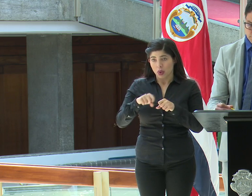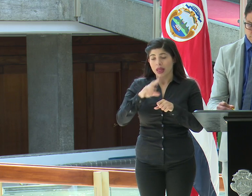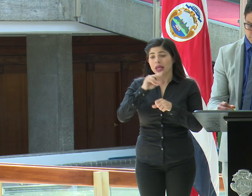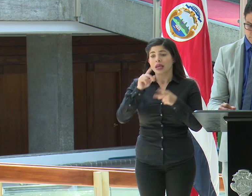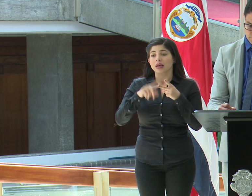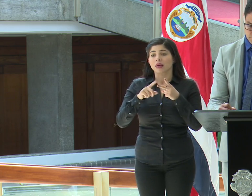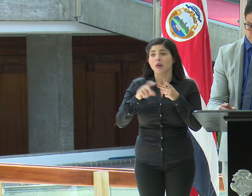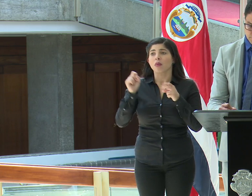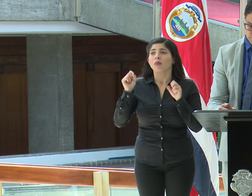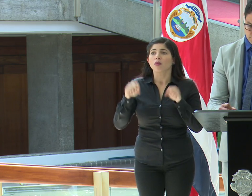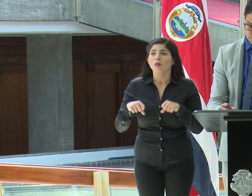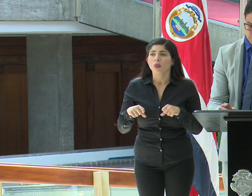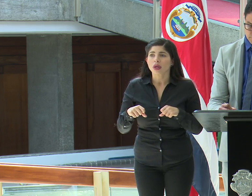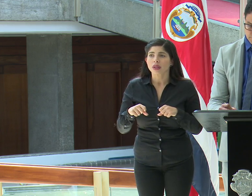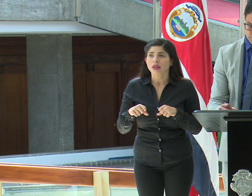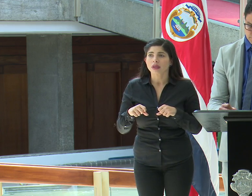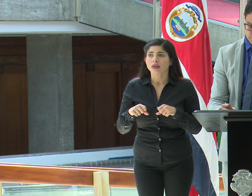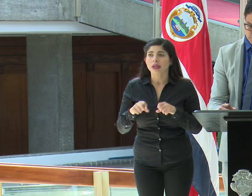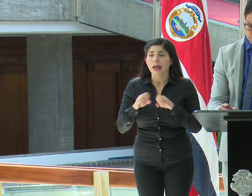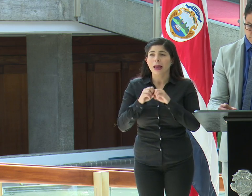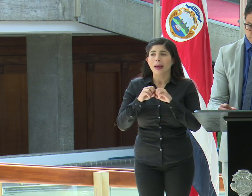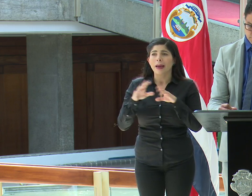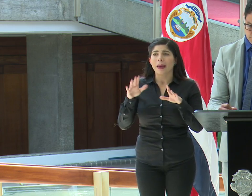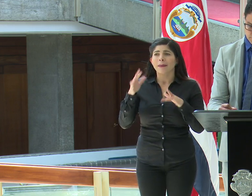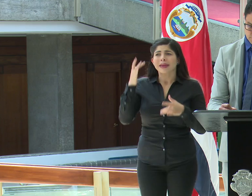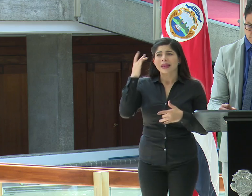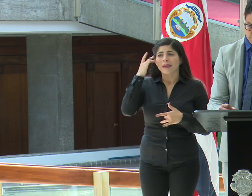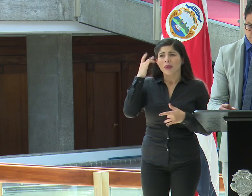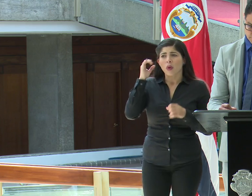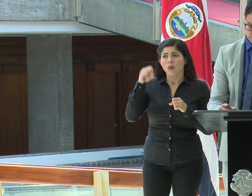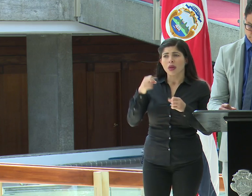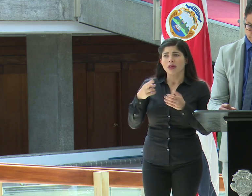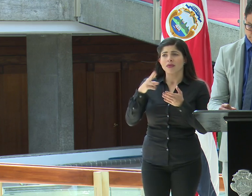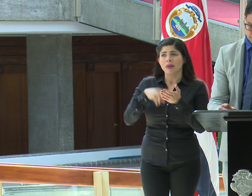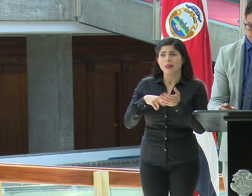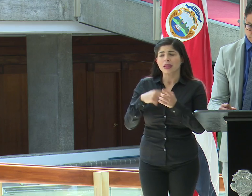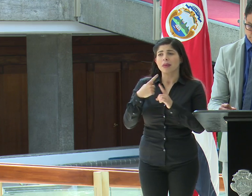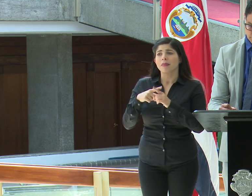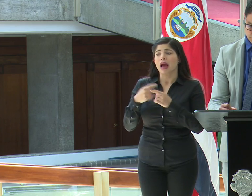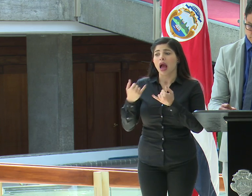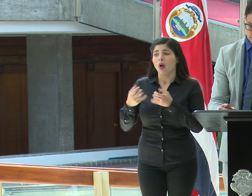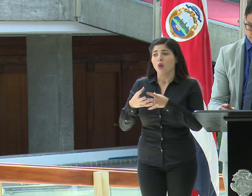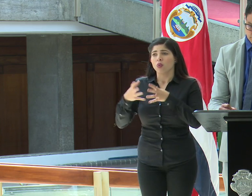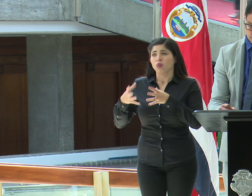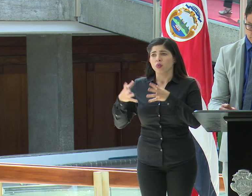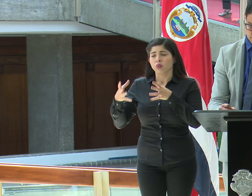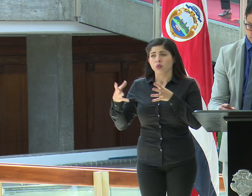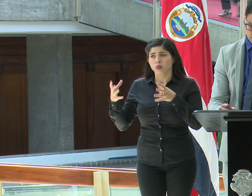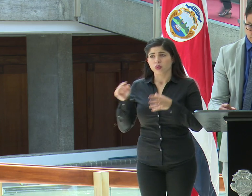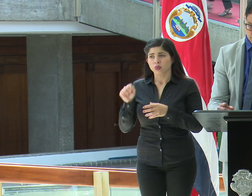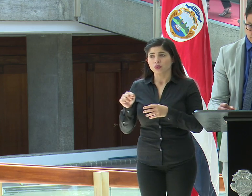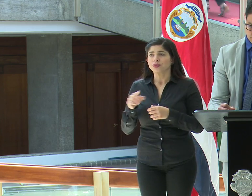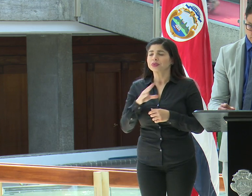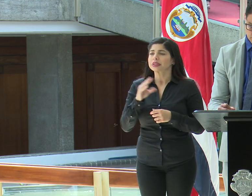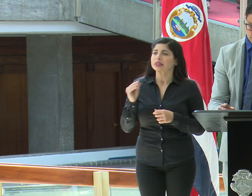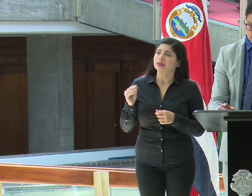se pueden referir al nexo epidemiológico en este momento, sobre los casos que ya han aumentado bastante. Y también una